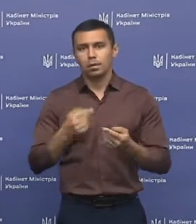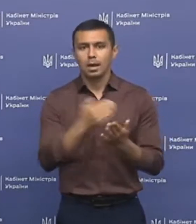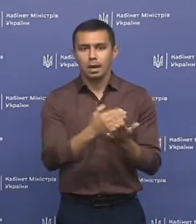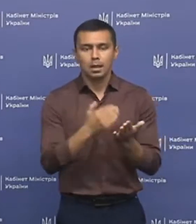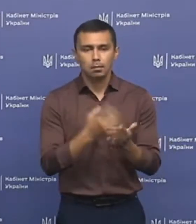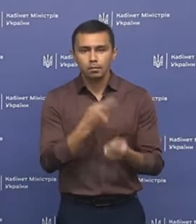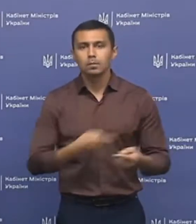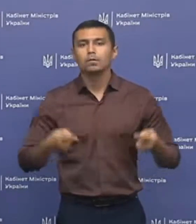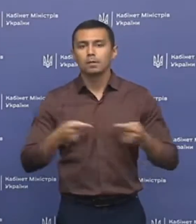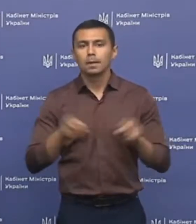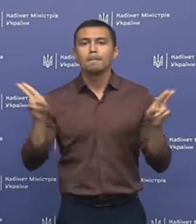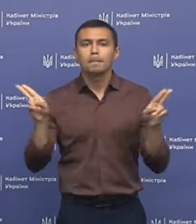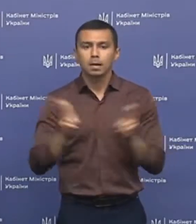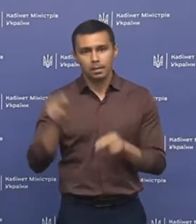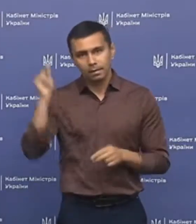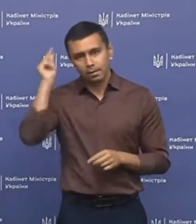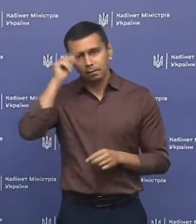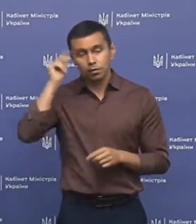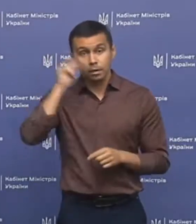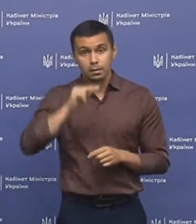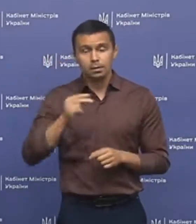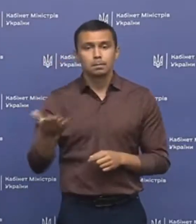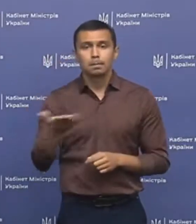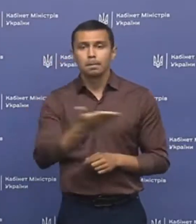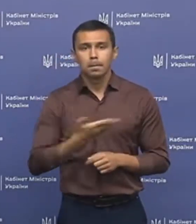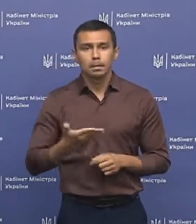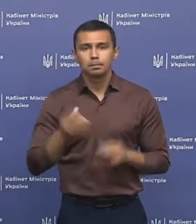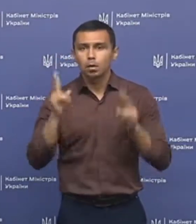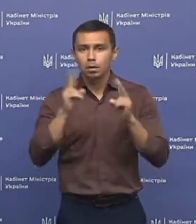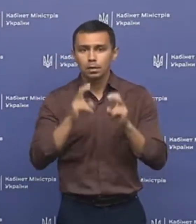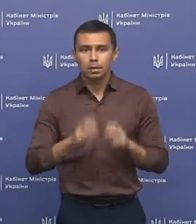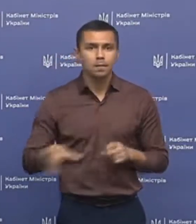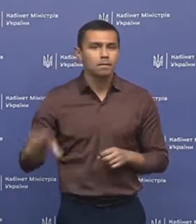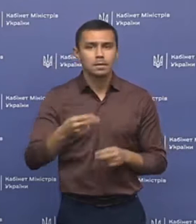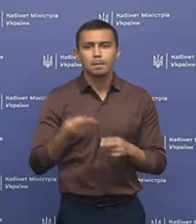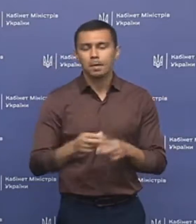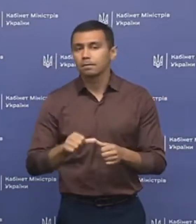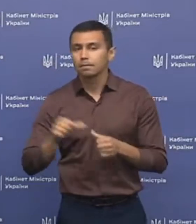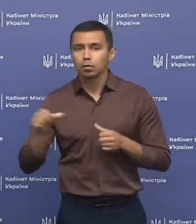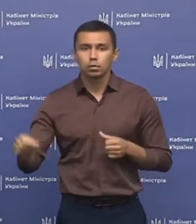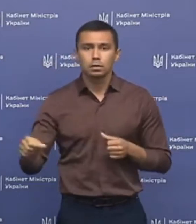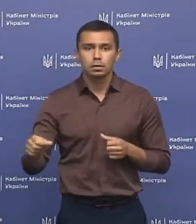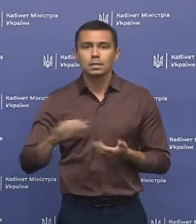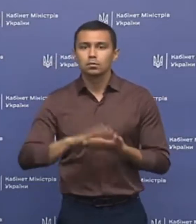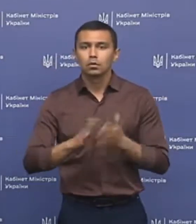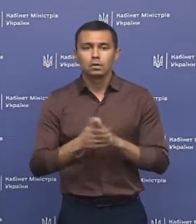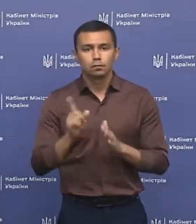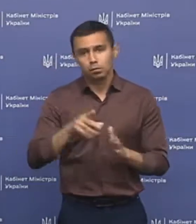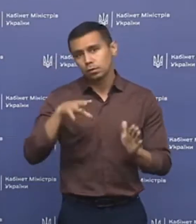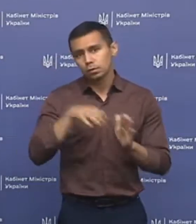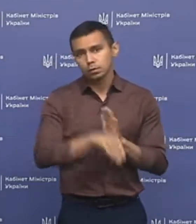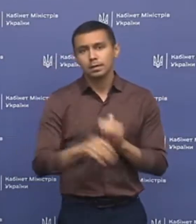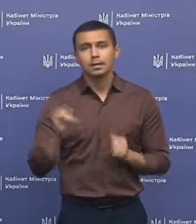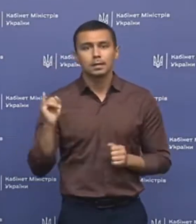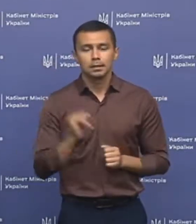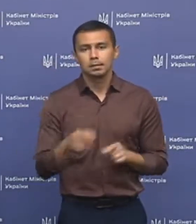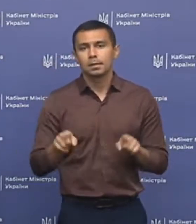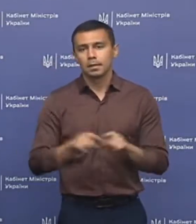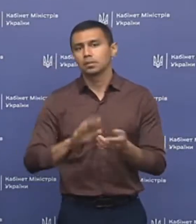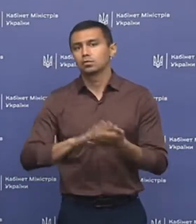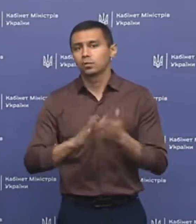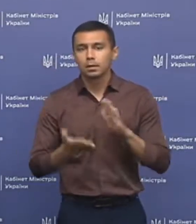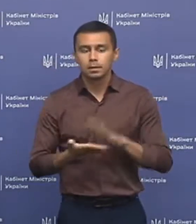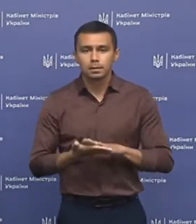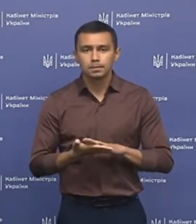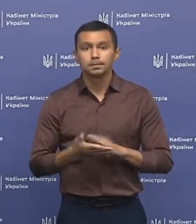регламенту, відповідних правил навчання, ми розглядаємо всі без виключення ситуації, в тому числі і такі